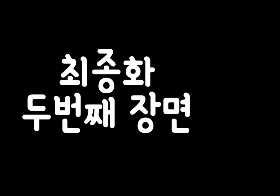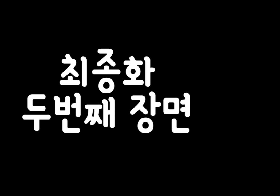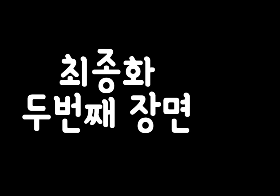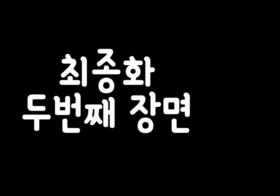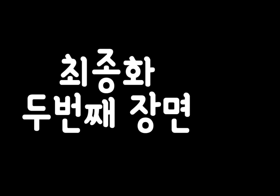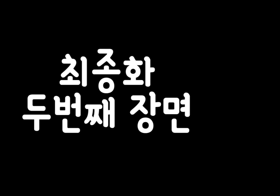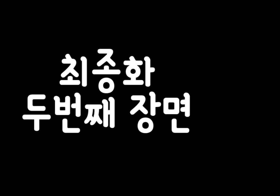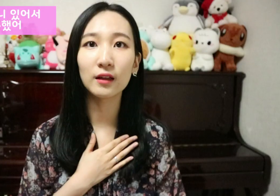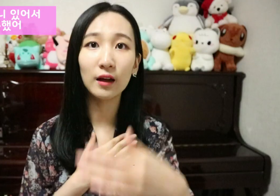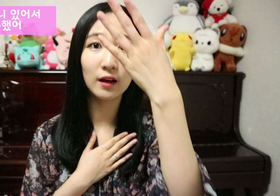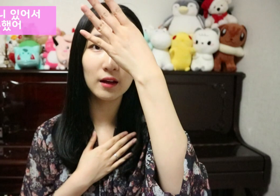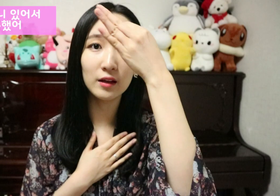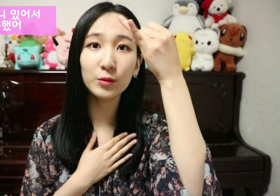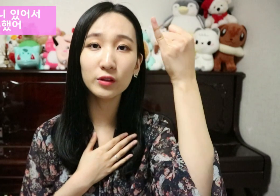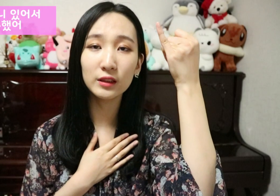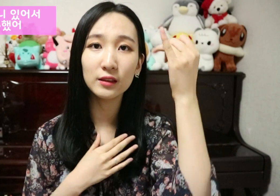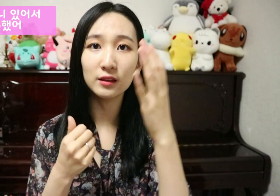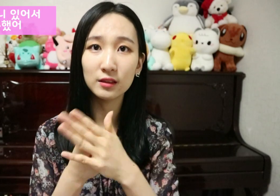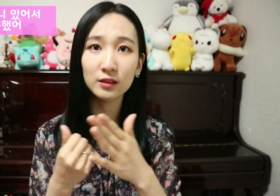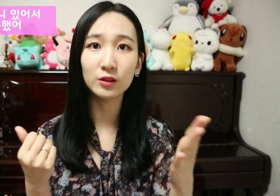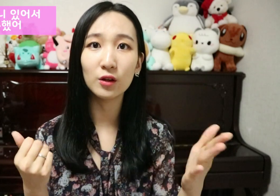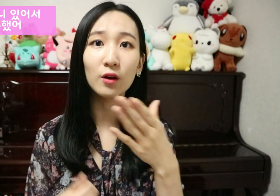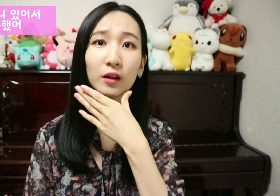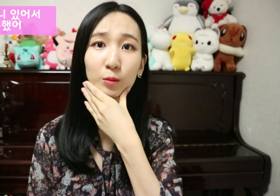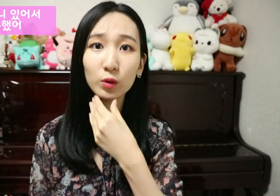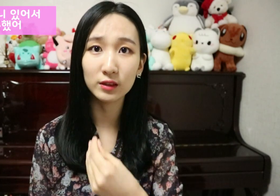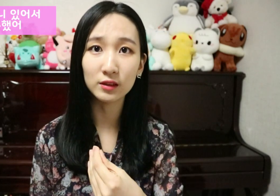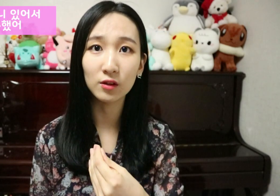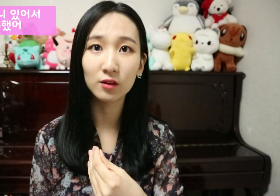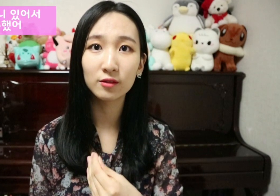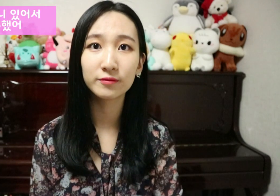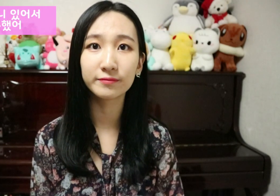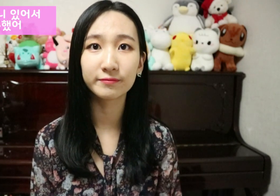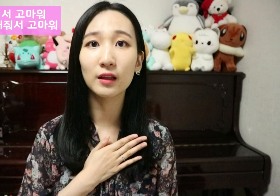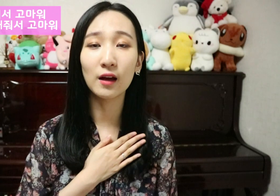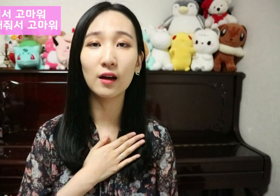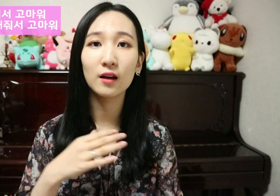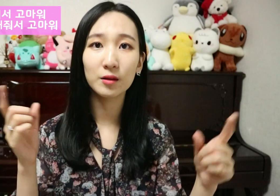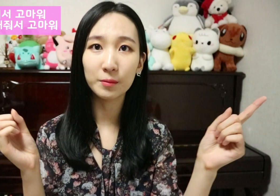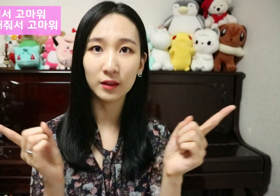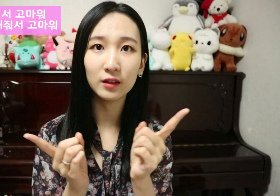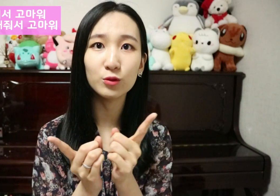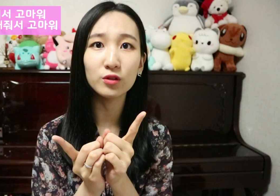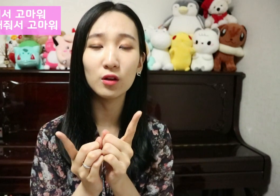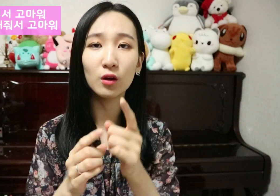나 할머니 있어서 행복했어 나 나 만나줘서